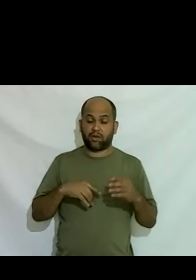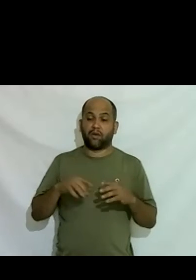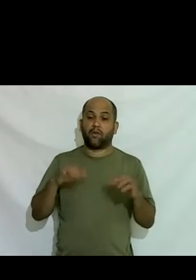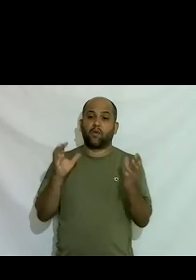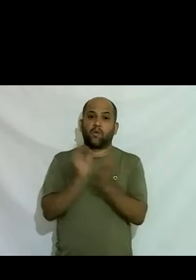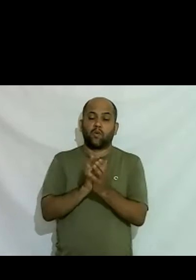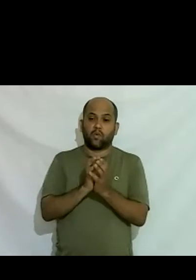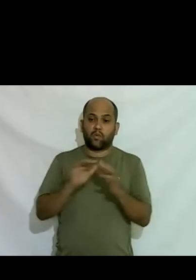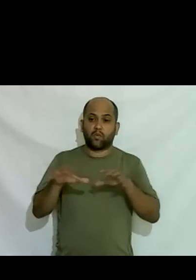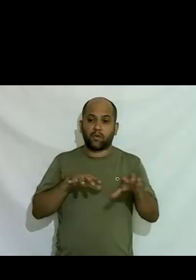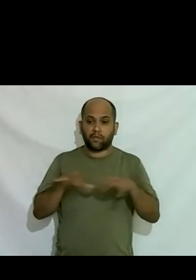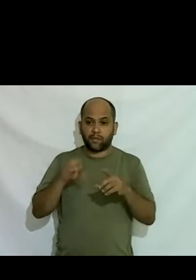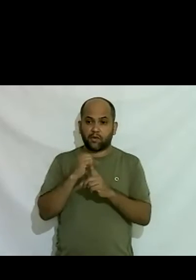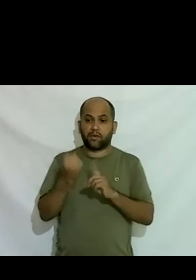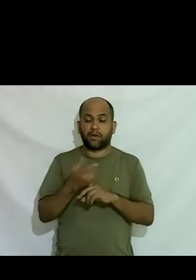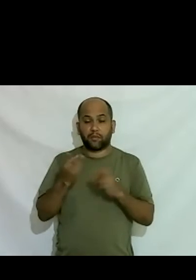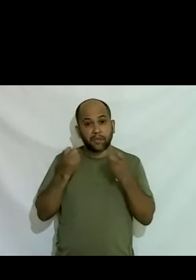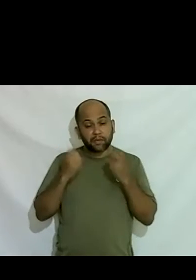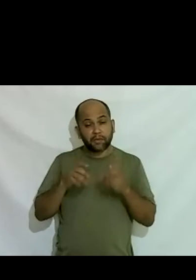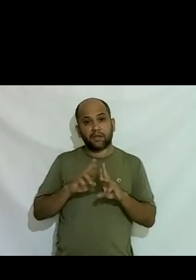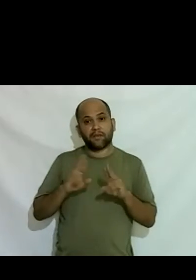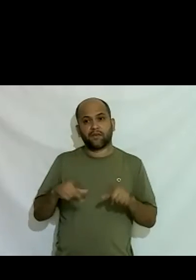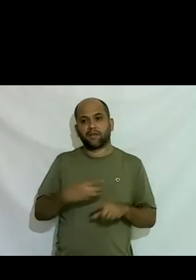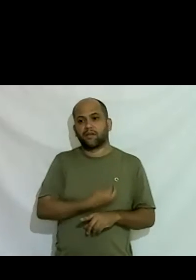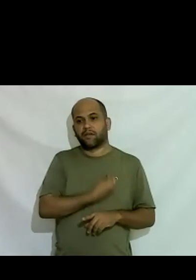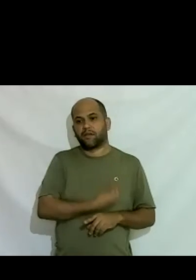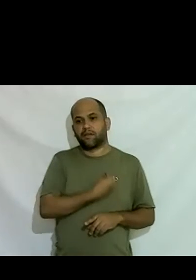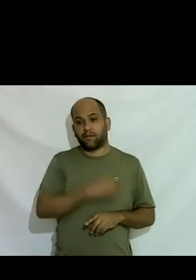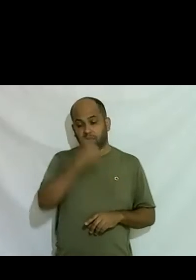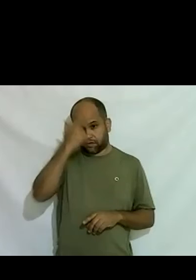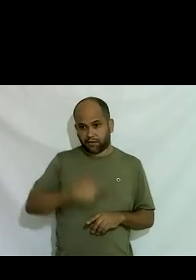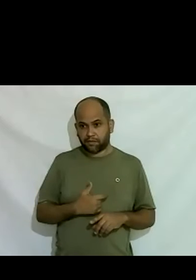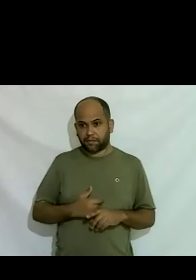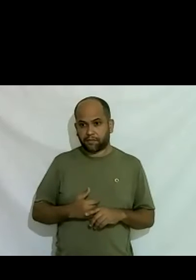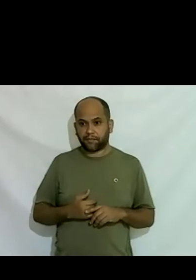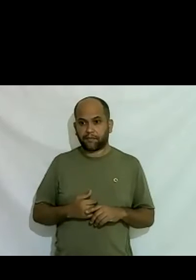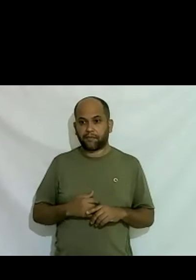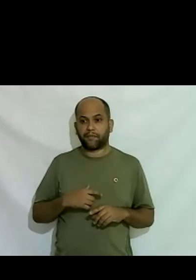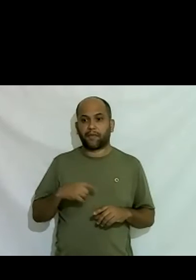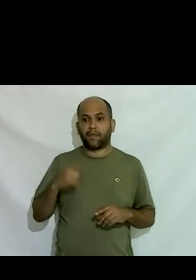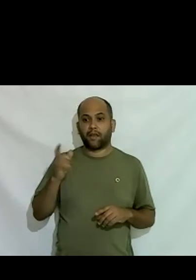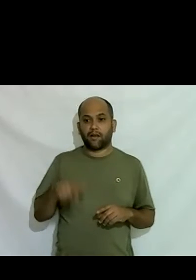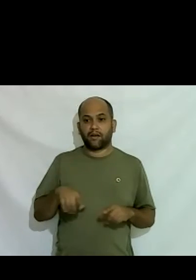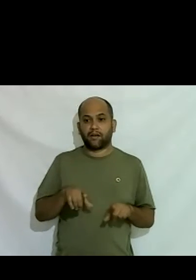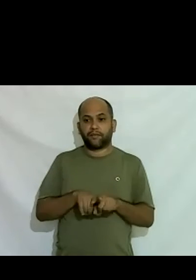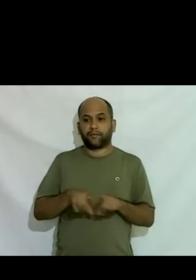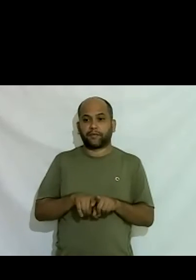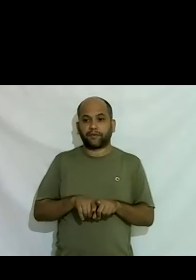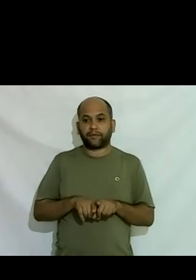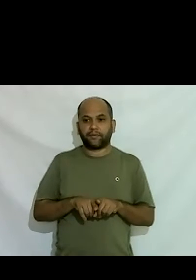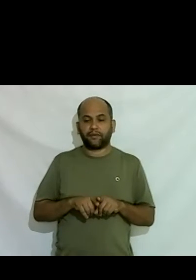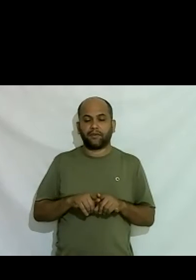percebi que a diferença que existe entre a minha pessoa e aquela travesti que está na minha esquina em extrema